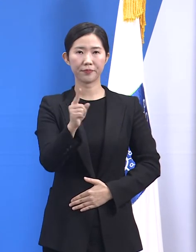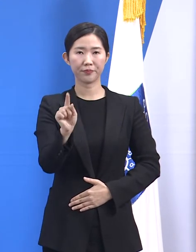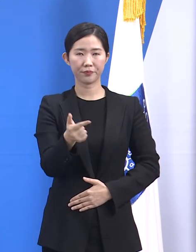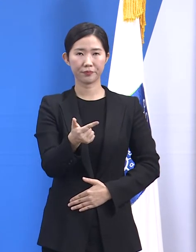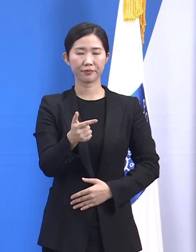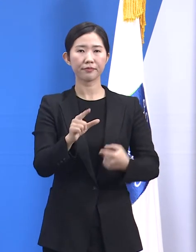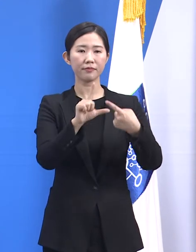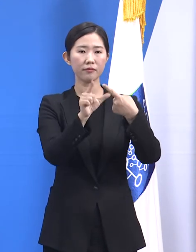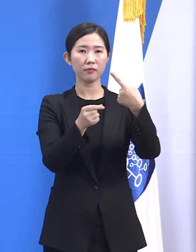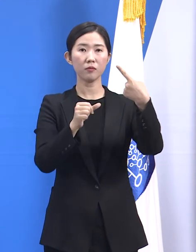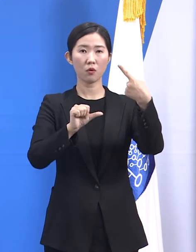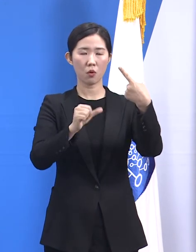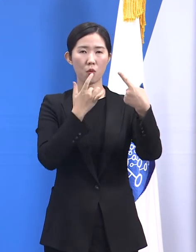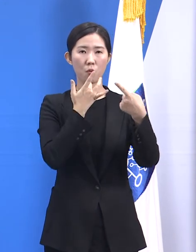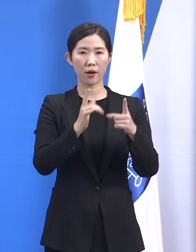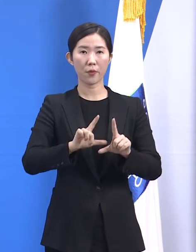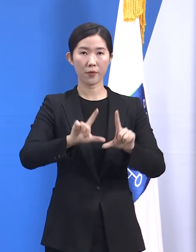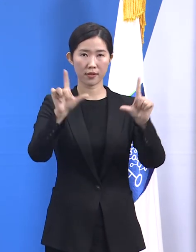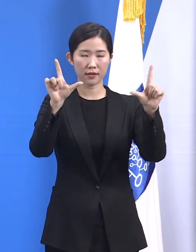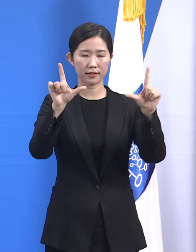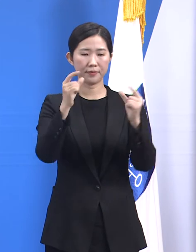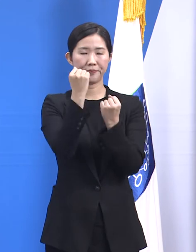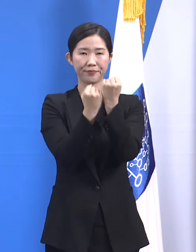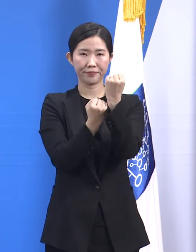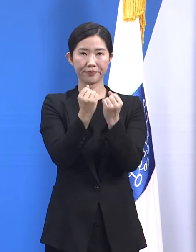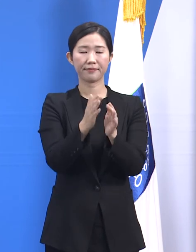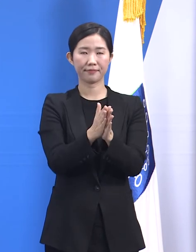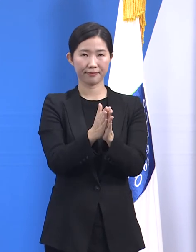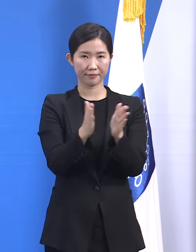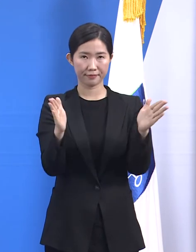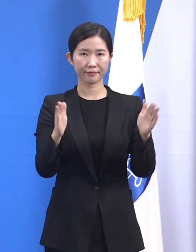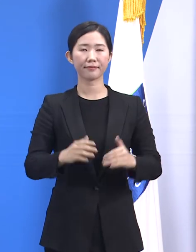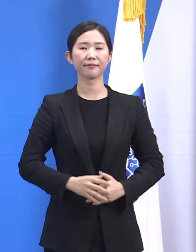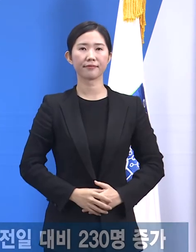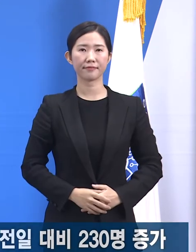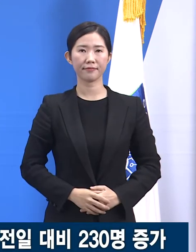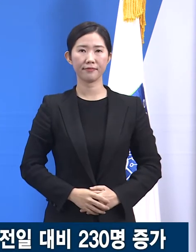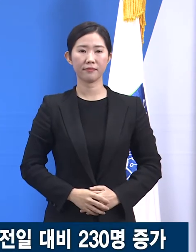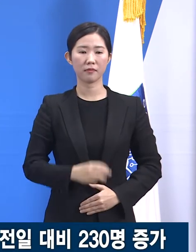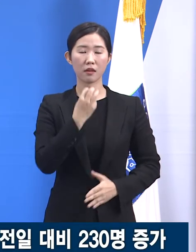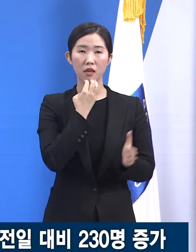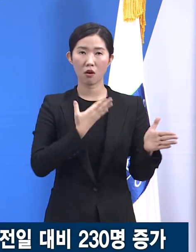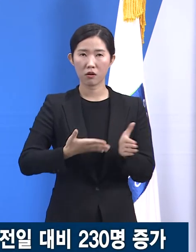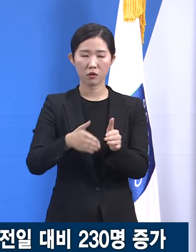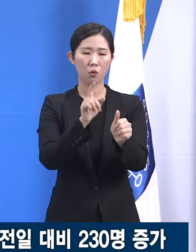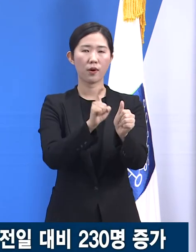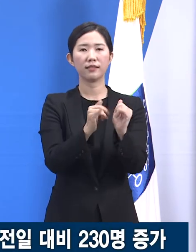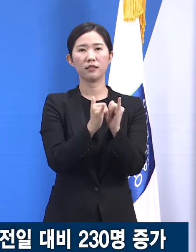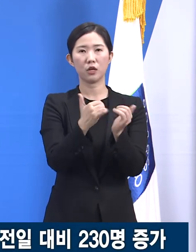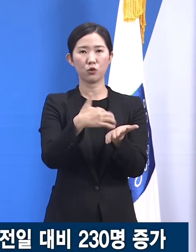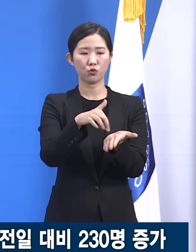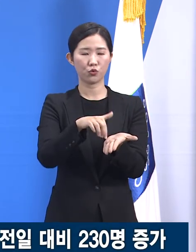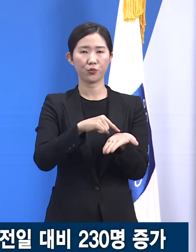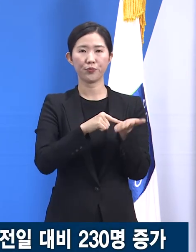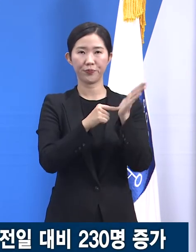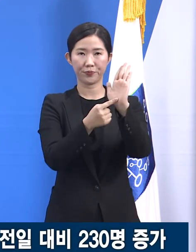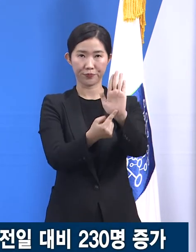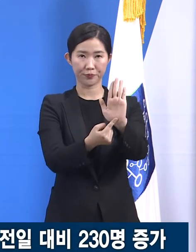코로나19 대응 관련 정례 기자회견을 시작하겠습니다. 경기도 확진자 발생 현황입니다.